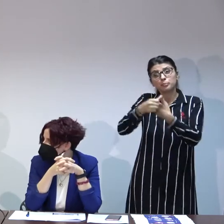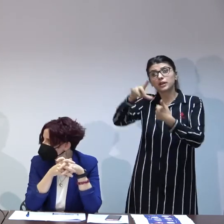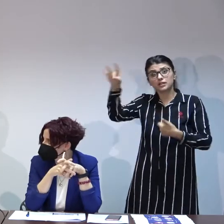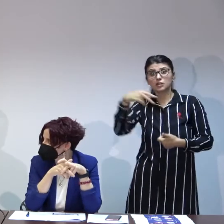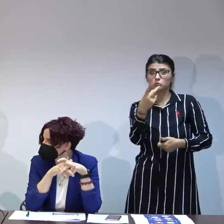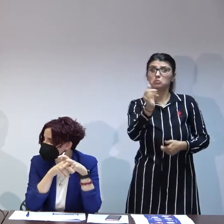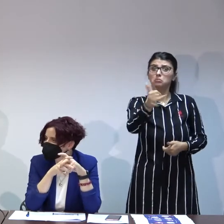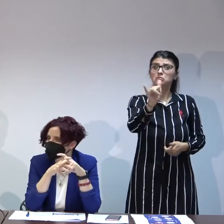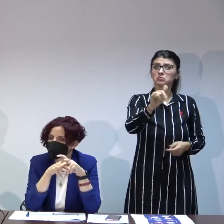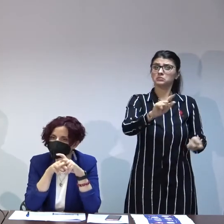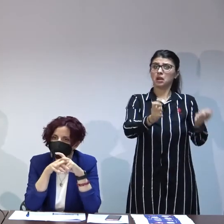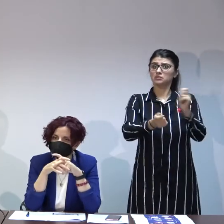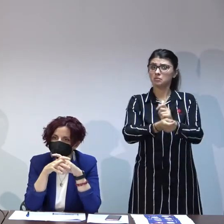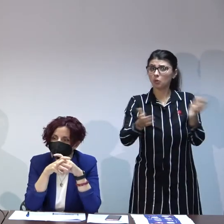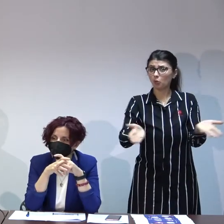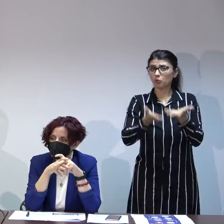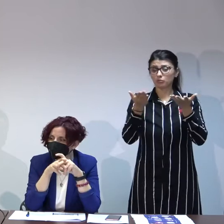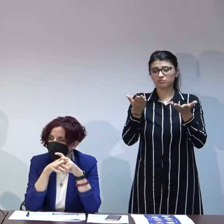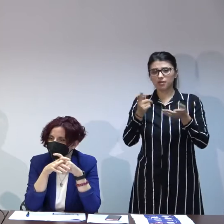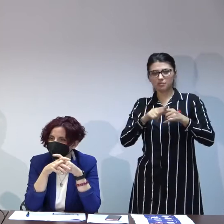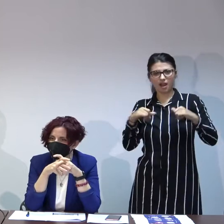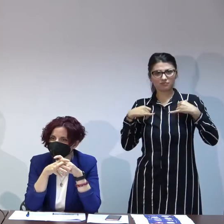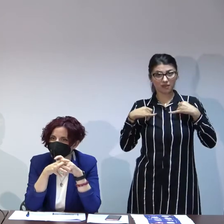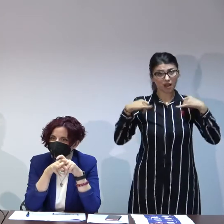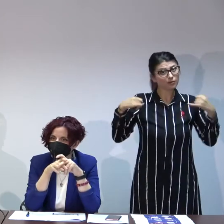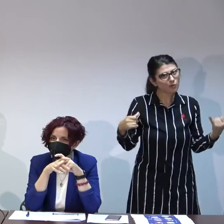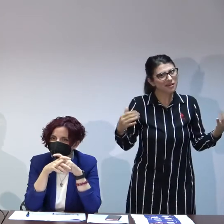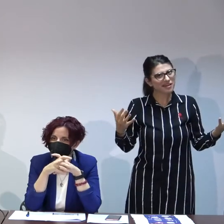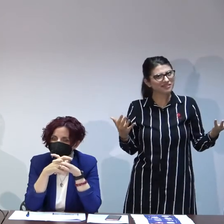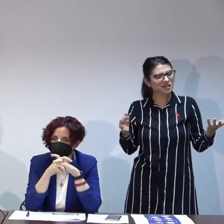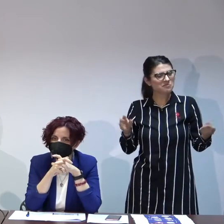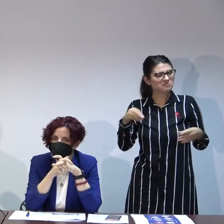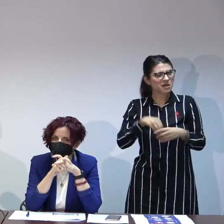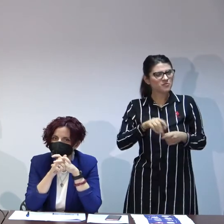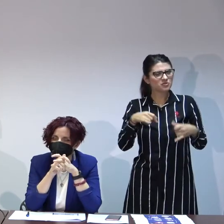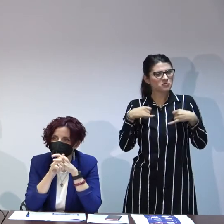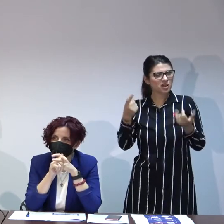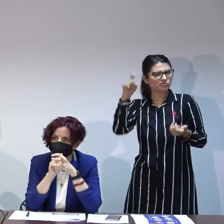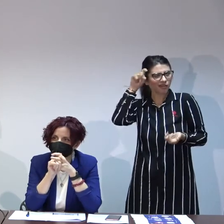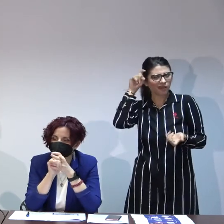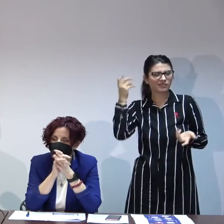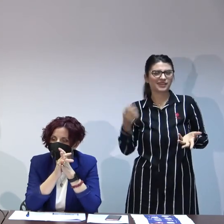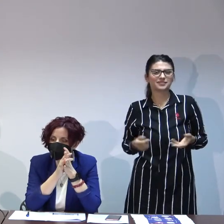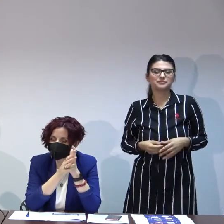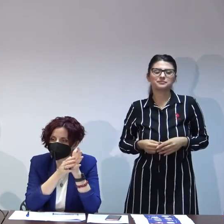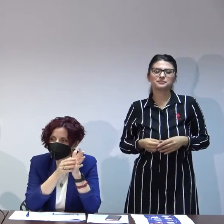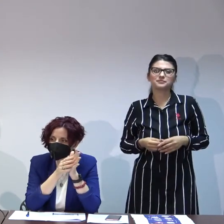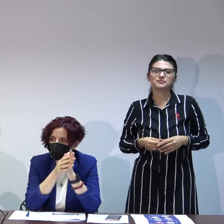a uite s-a schimbat că e mai întremat cum spun moldovenii că are mai multă încredere în el cred că și chestia asta că